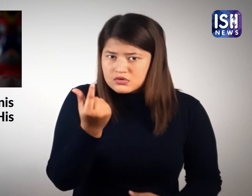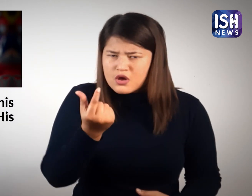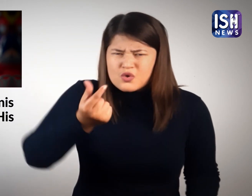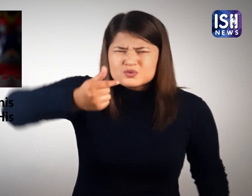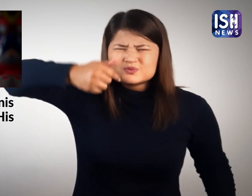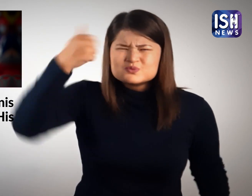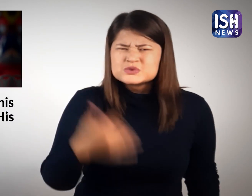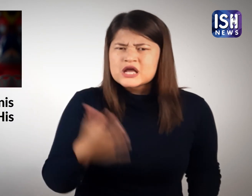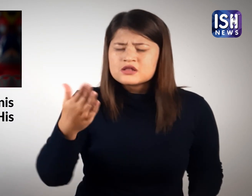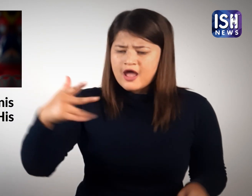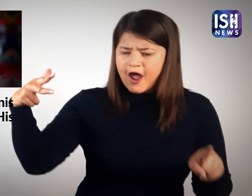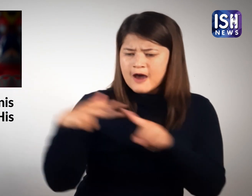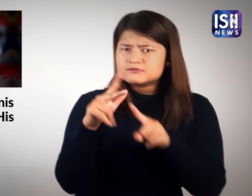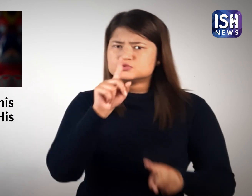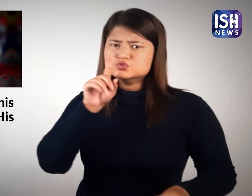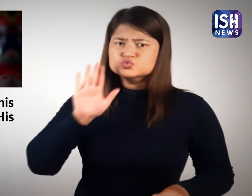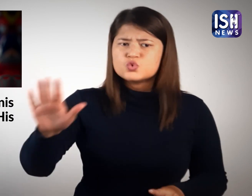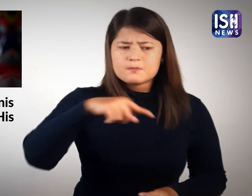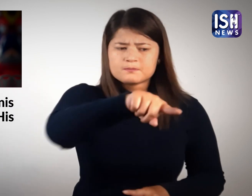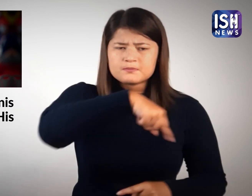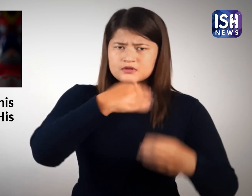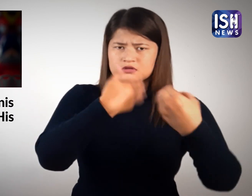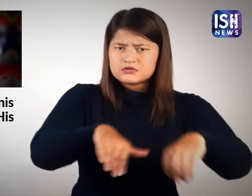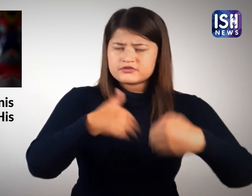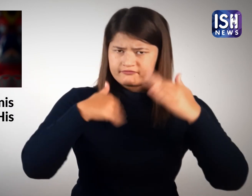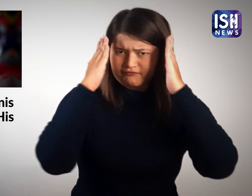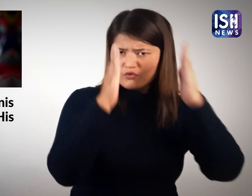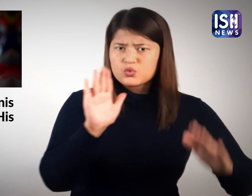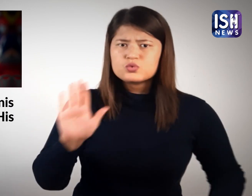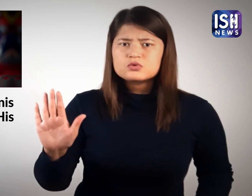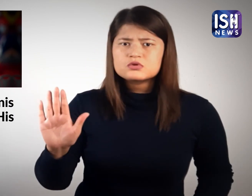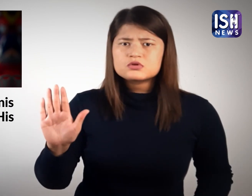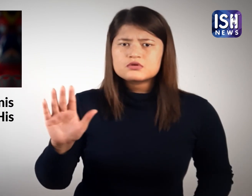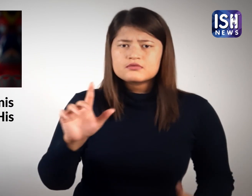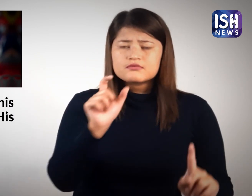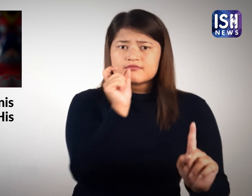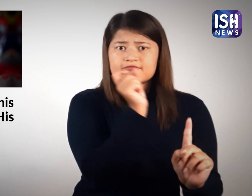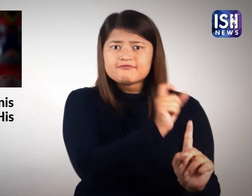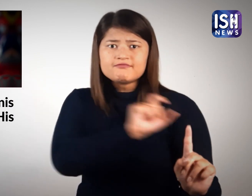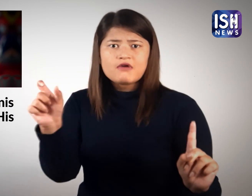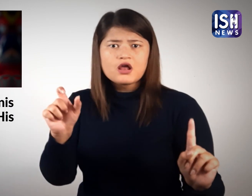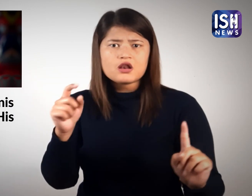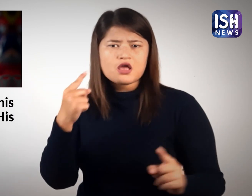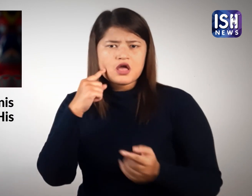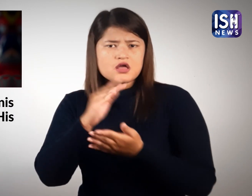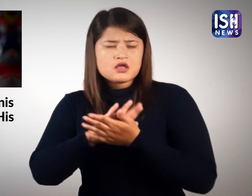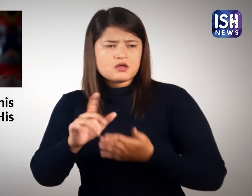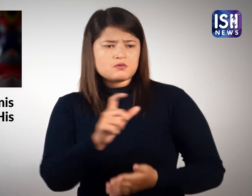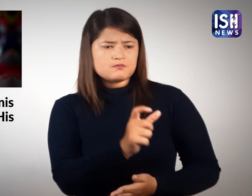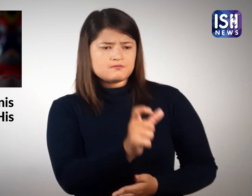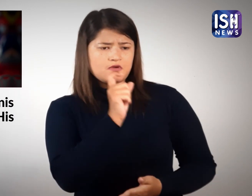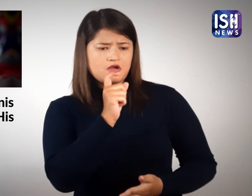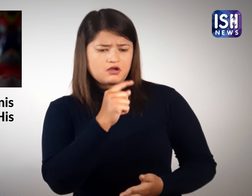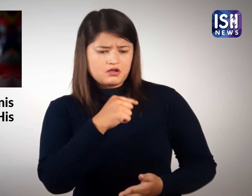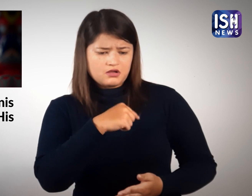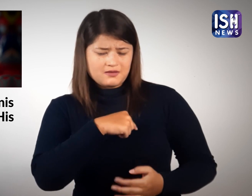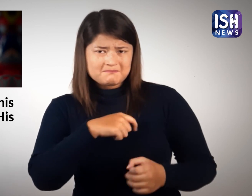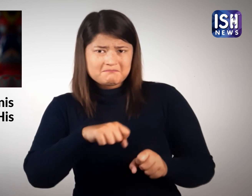पाओगे। यह वही बात थी जिसने मुझे टेबल टैनेस